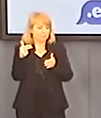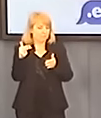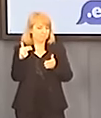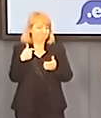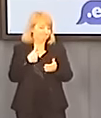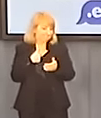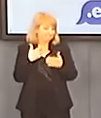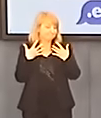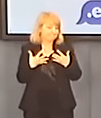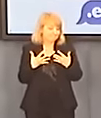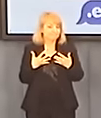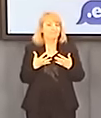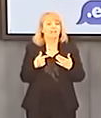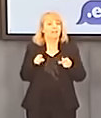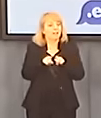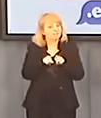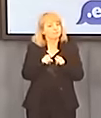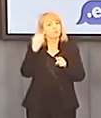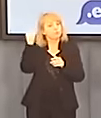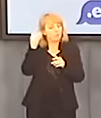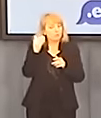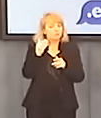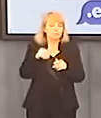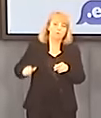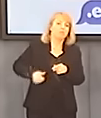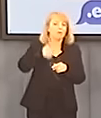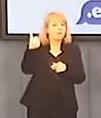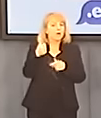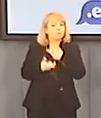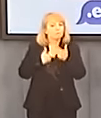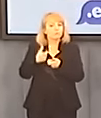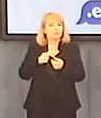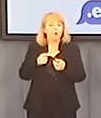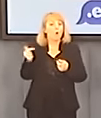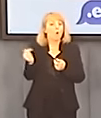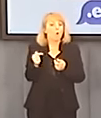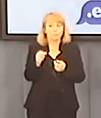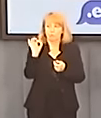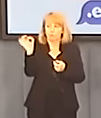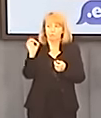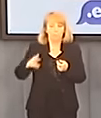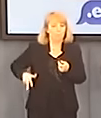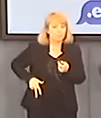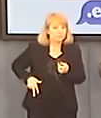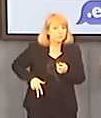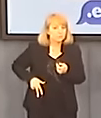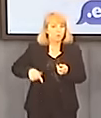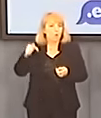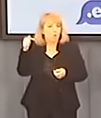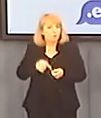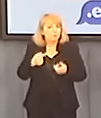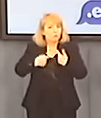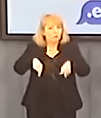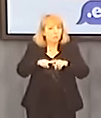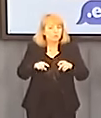jak i porówni reszta społeczeństwa, gdyby premier najpierw zobowiązał swoich ministrów do tego, abyśmy wykonali te postanowienia, które już w tej